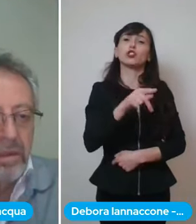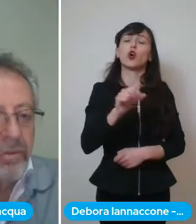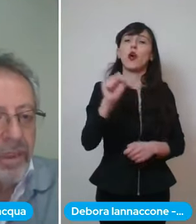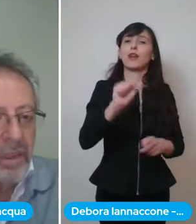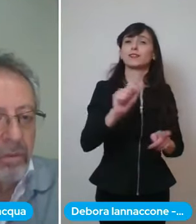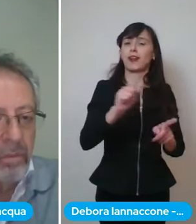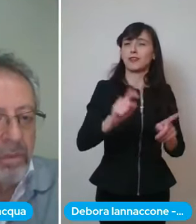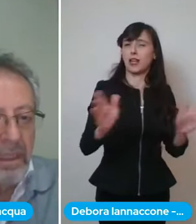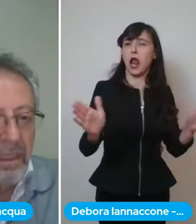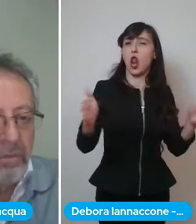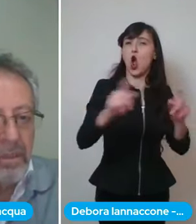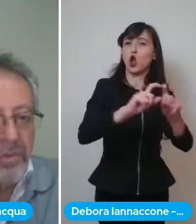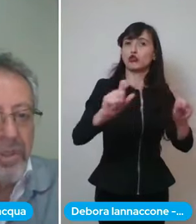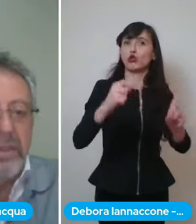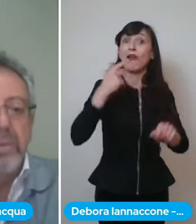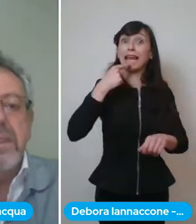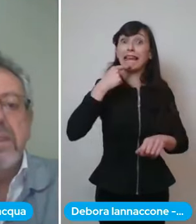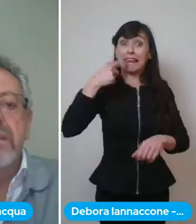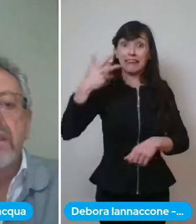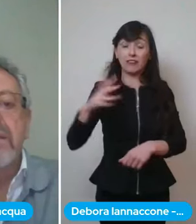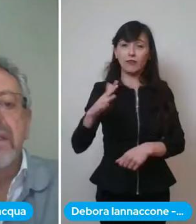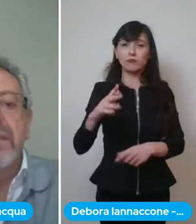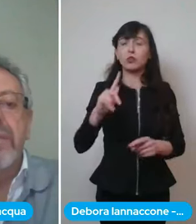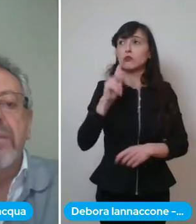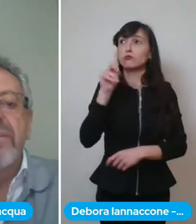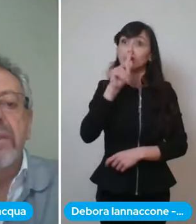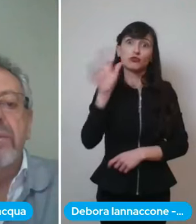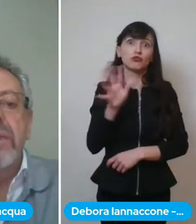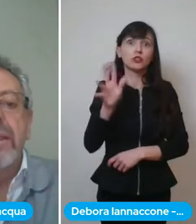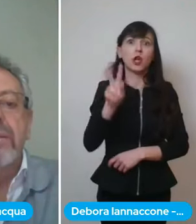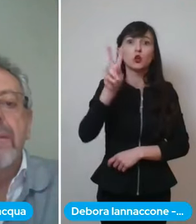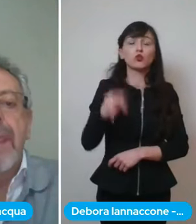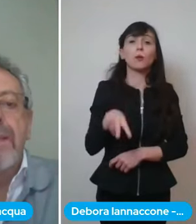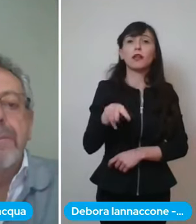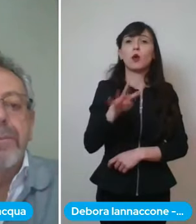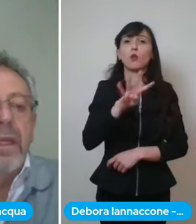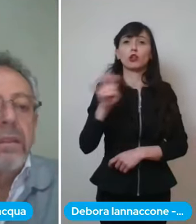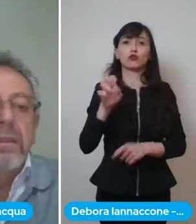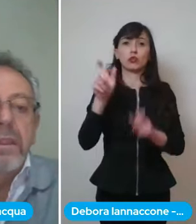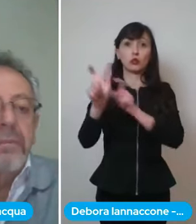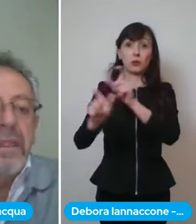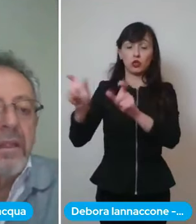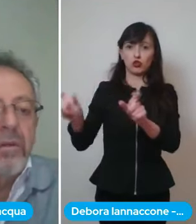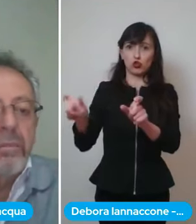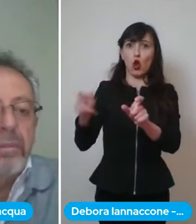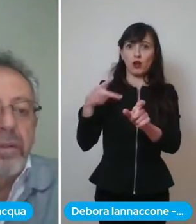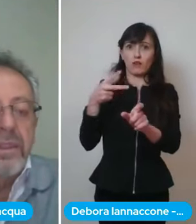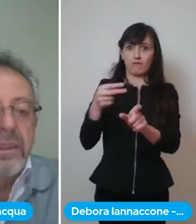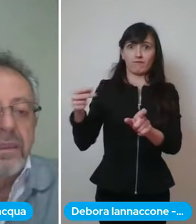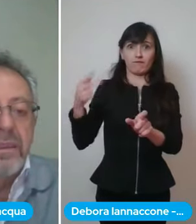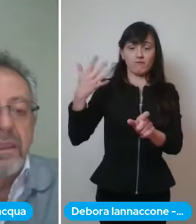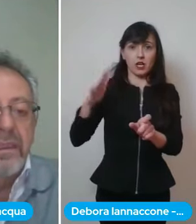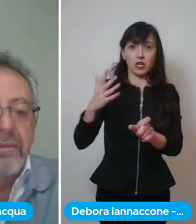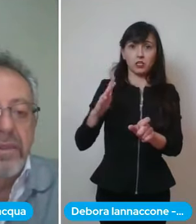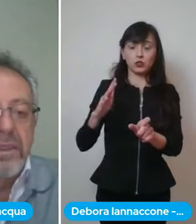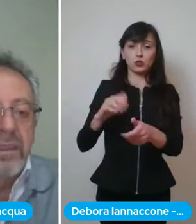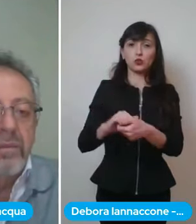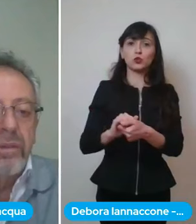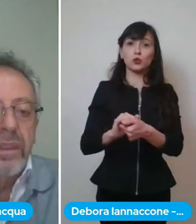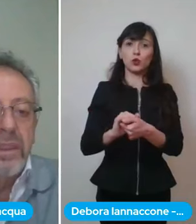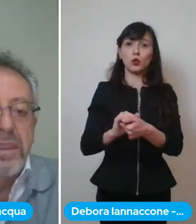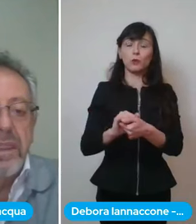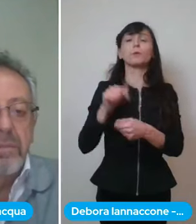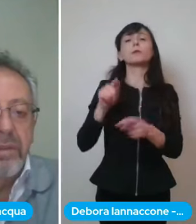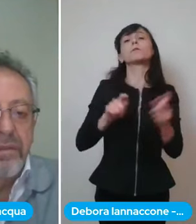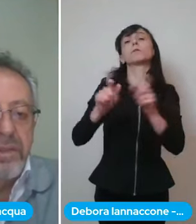sono circa 2400 persone dose che abbiamo effettuato in maniera composita sia le forze